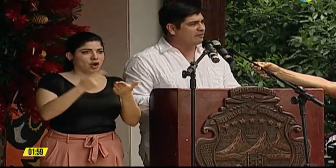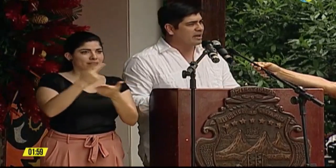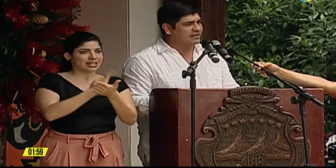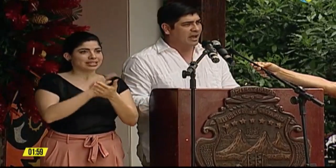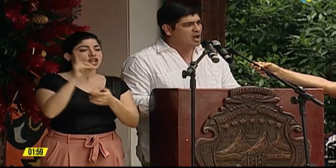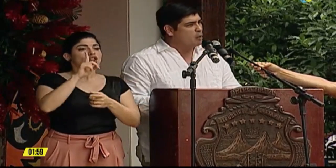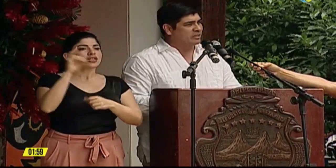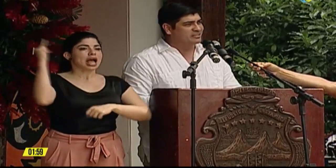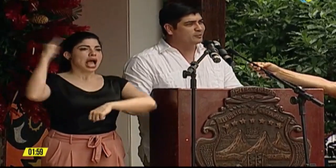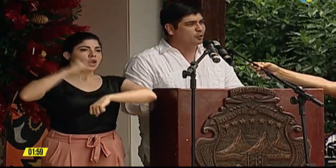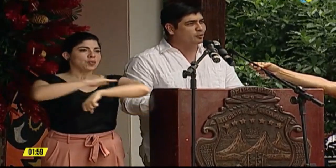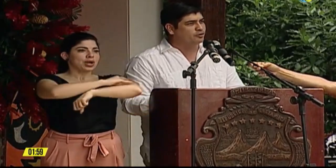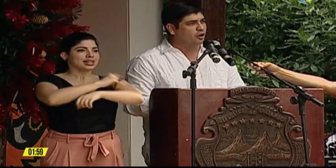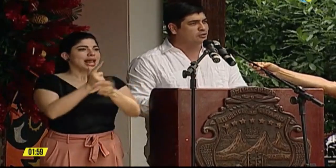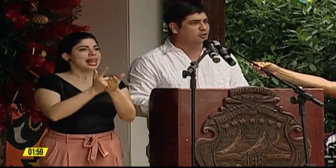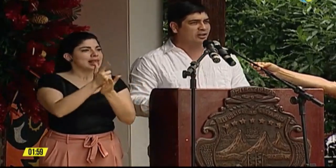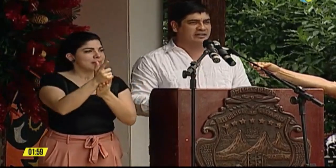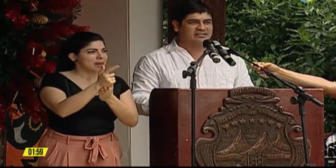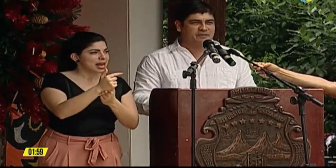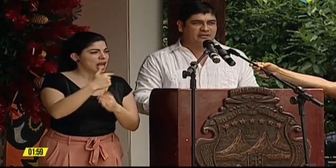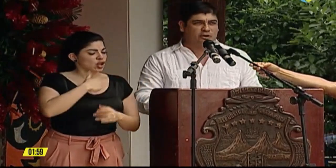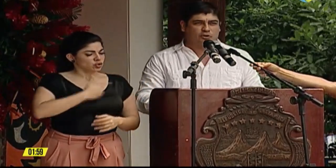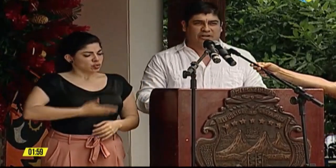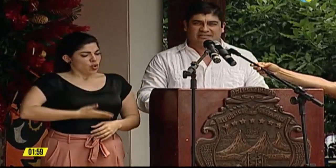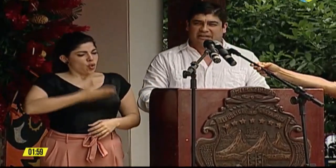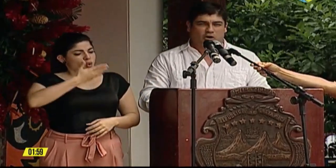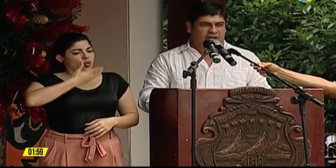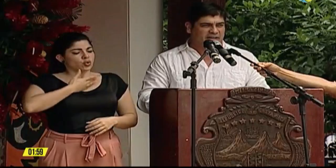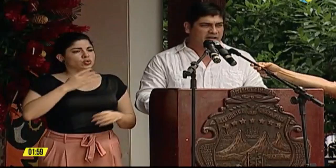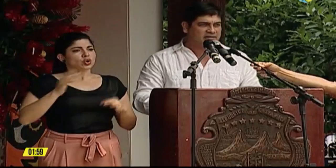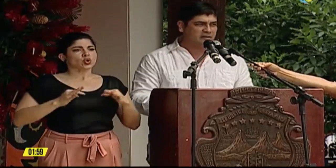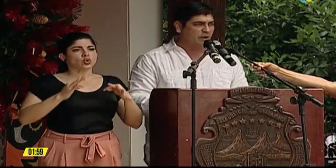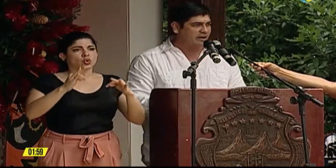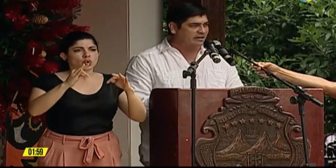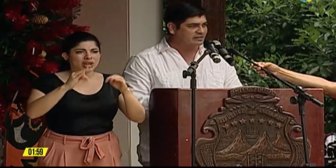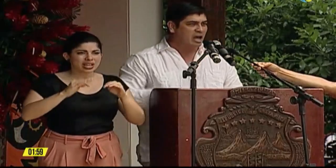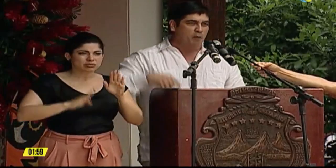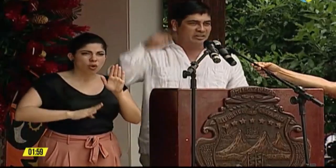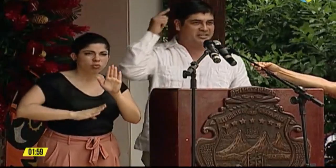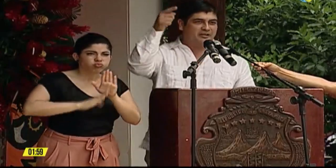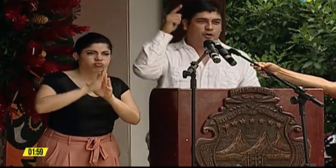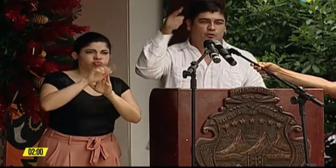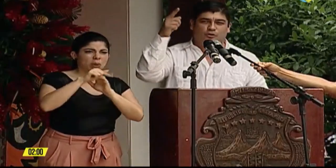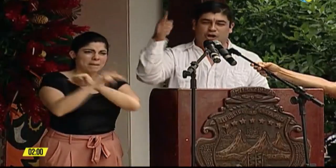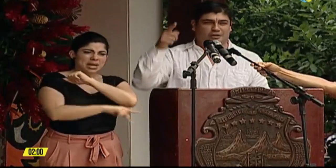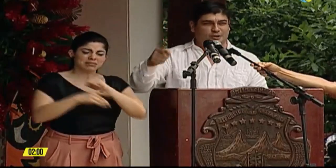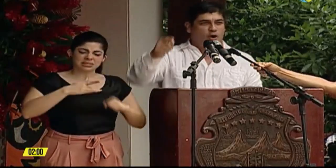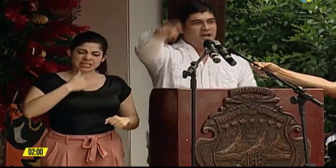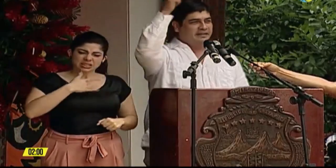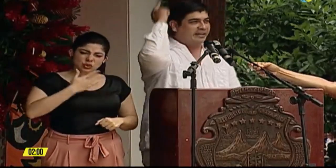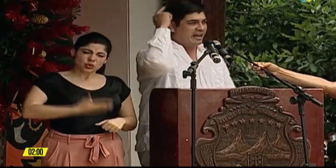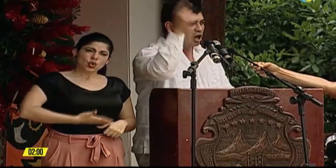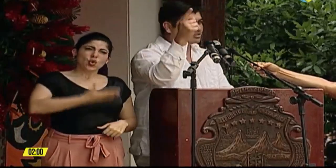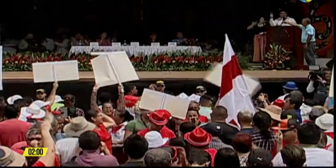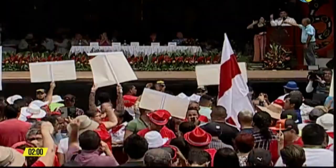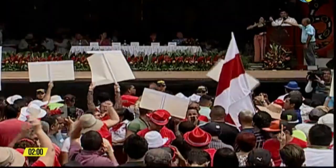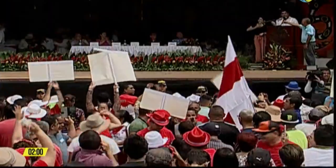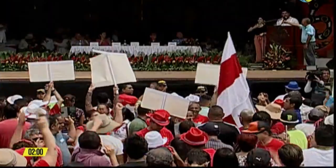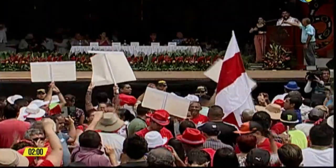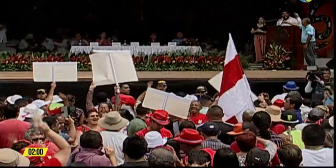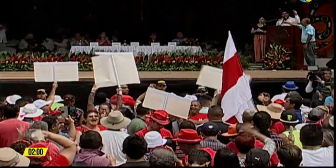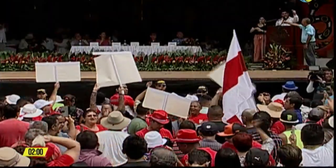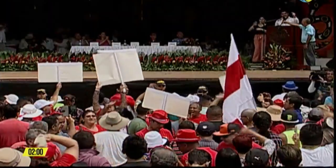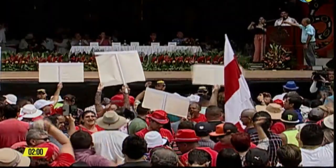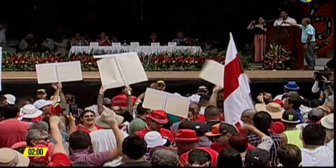del Iberia. Me siento orgulloso del crecimiento turístico que tiene este país. Me siento orgulloso de que los